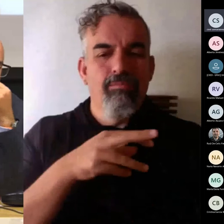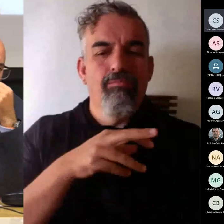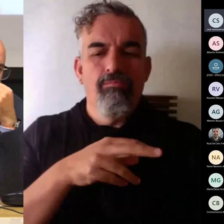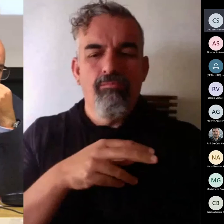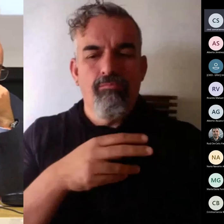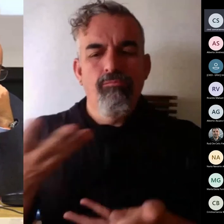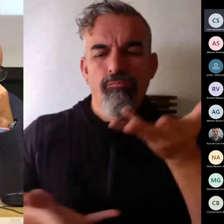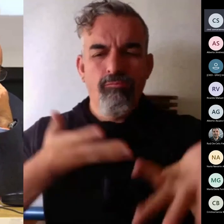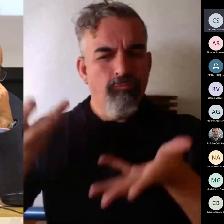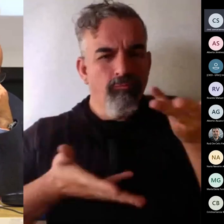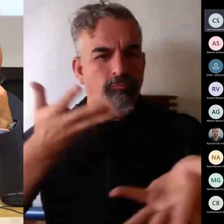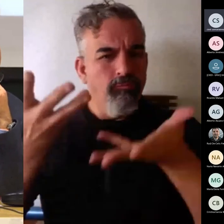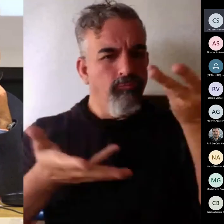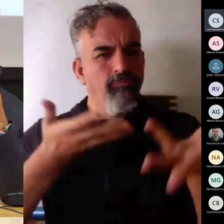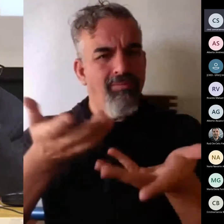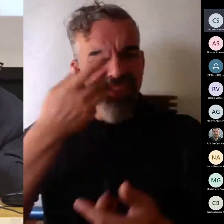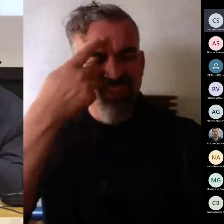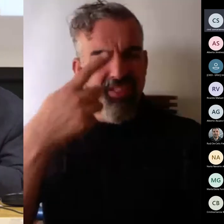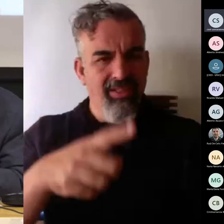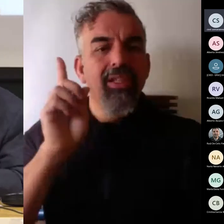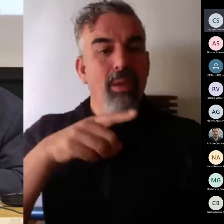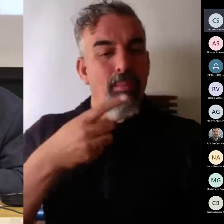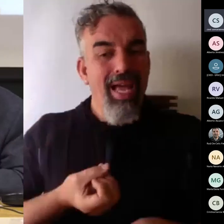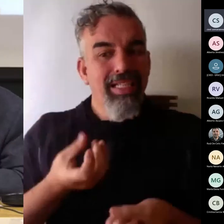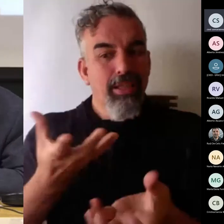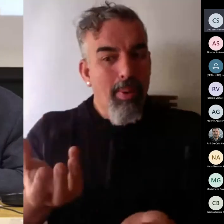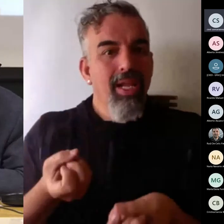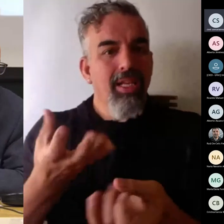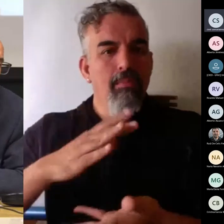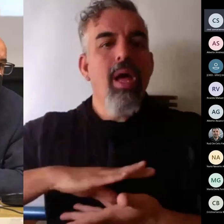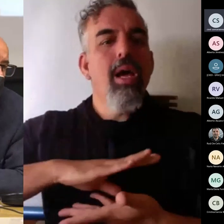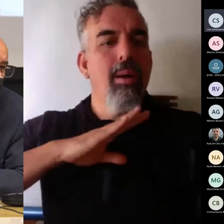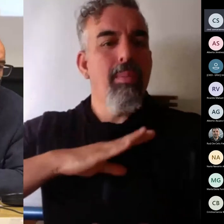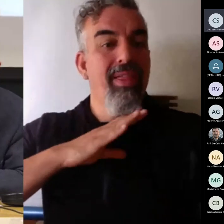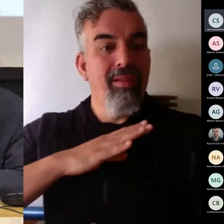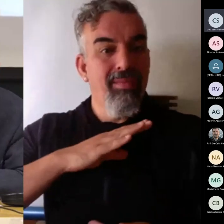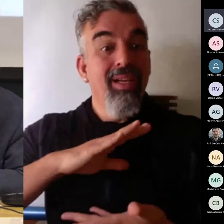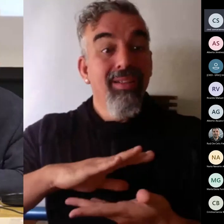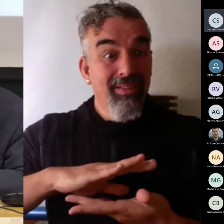capacidad para expresarse esa competencia transversal la deberíamos